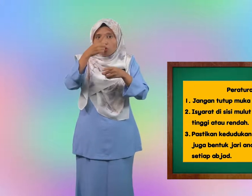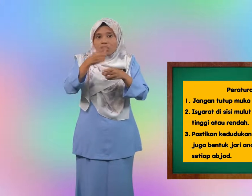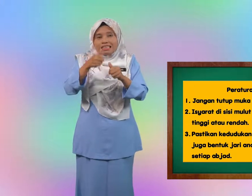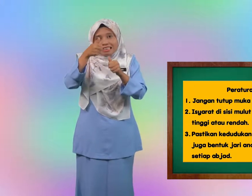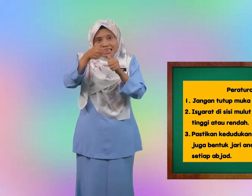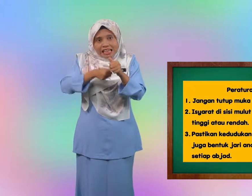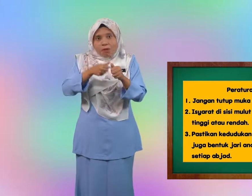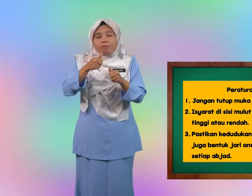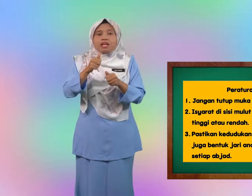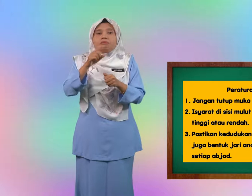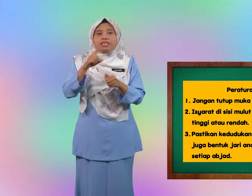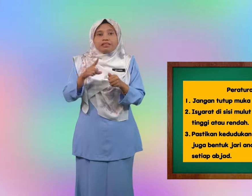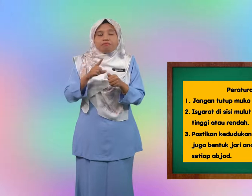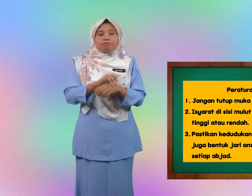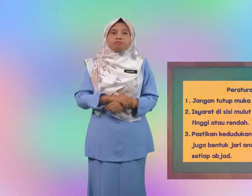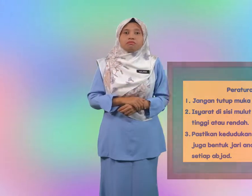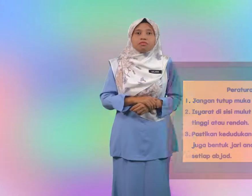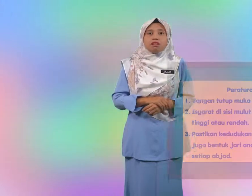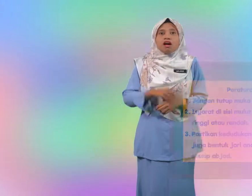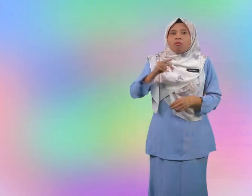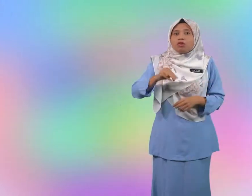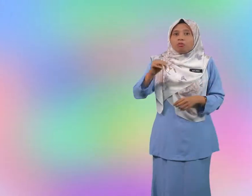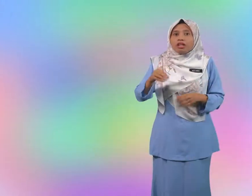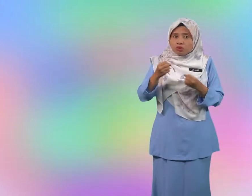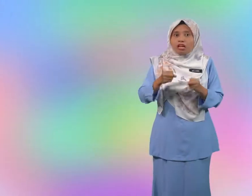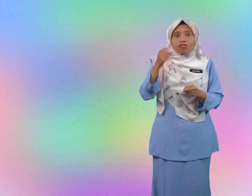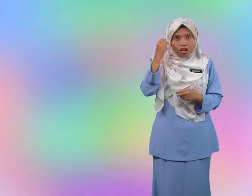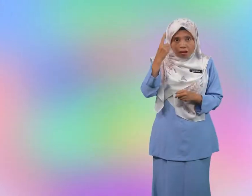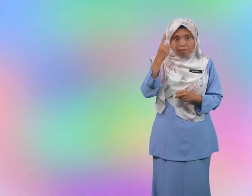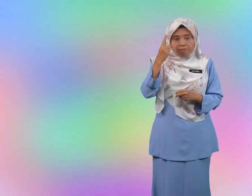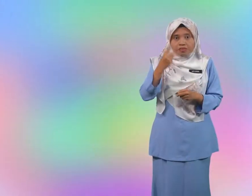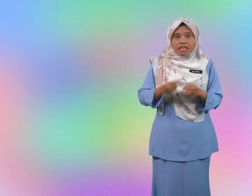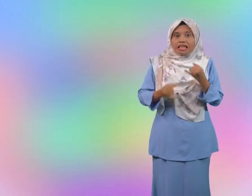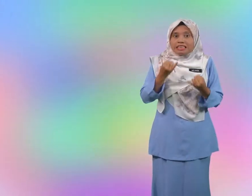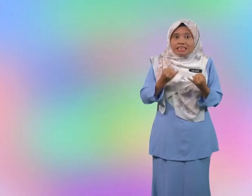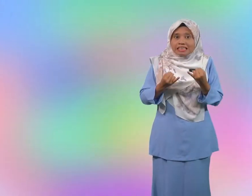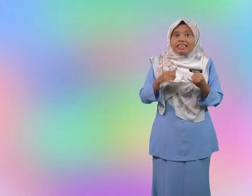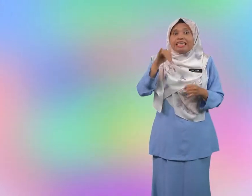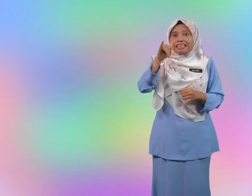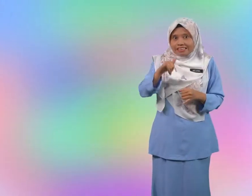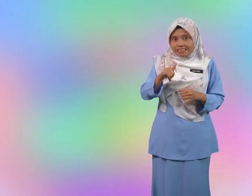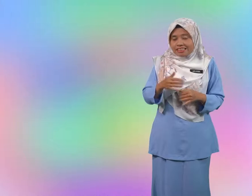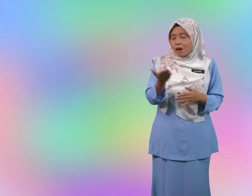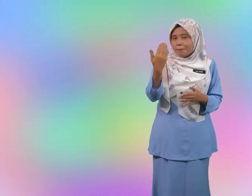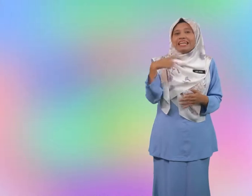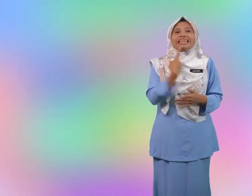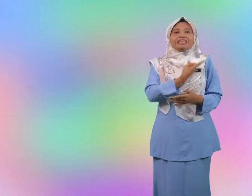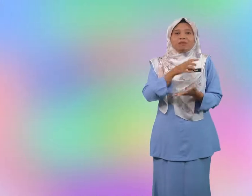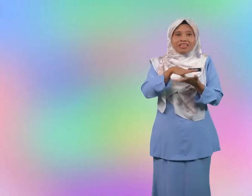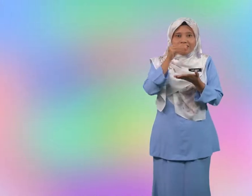setiap abjad. Murid-murid sudah faham? Jika ya, mari kita belajar.